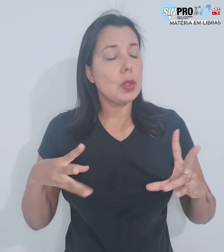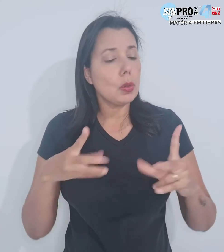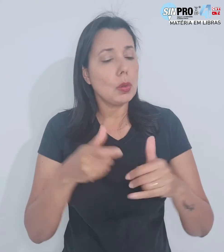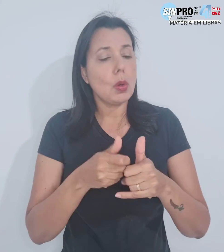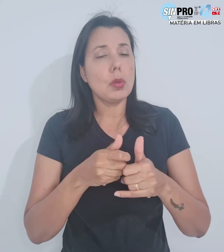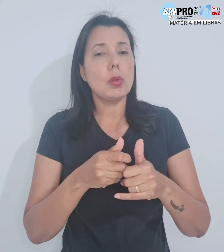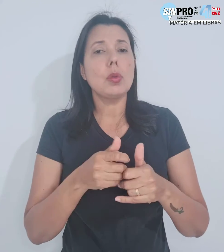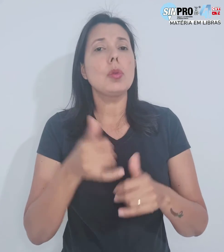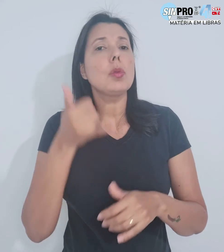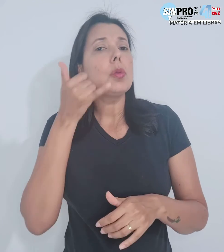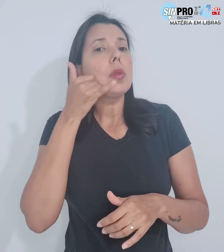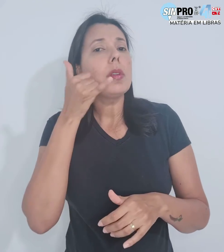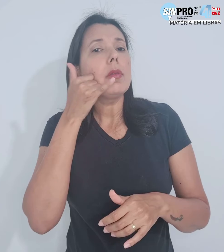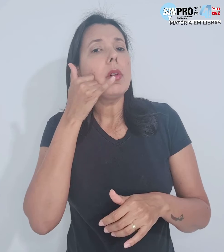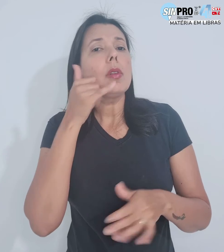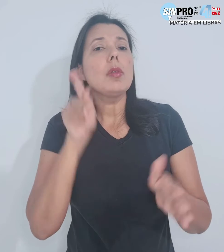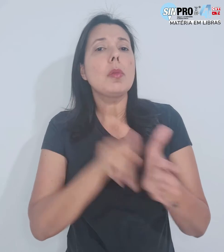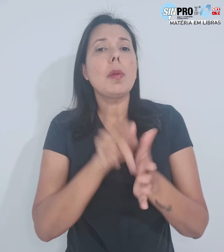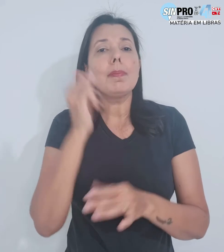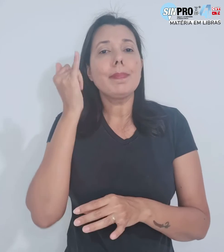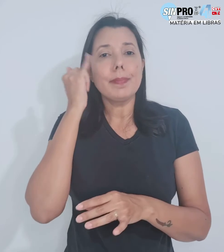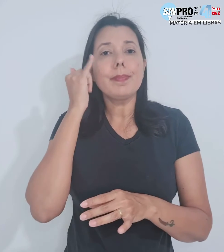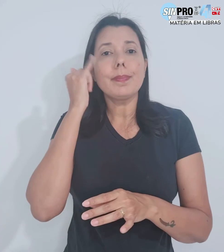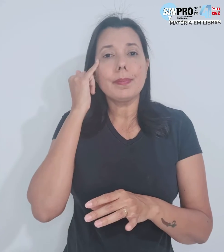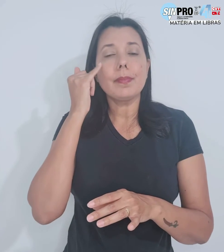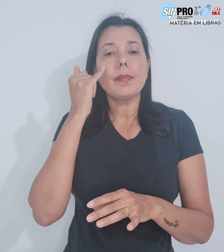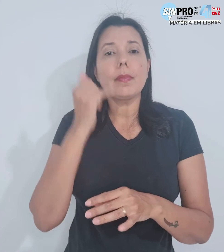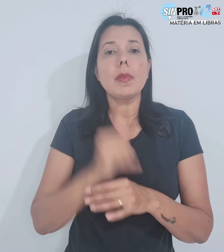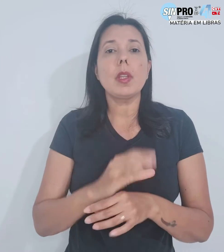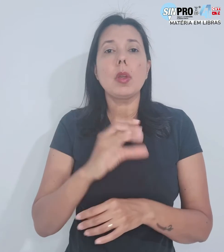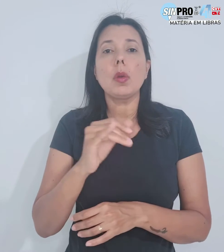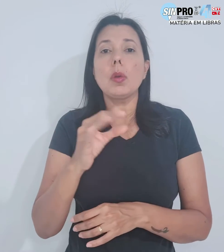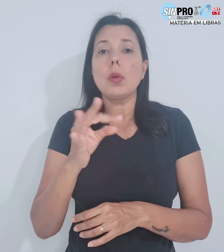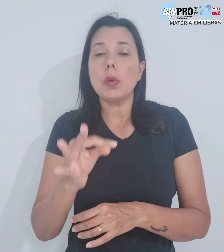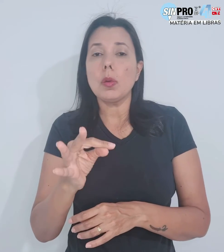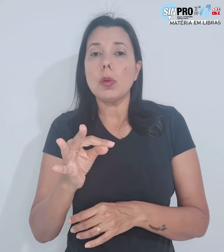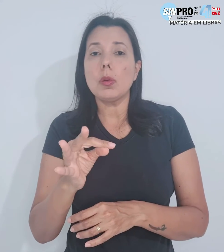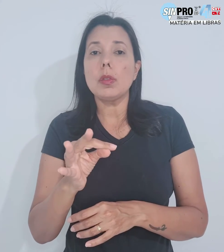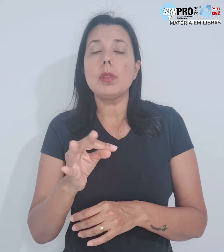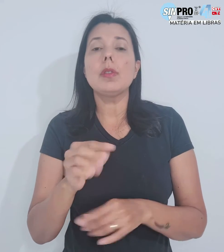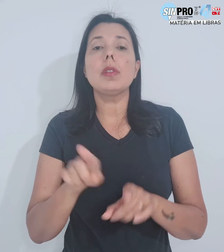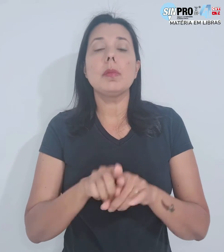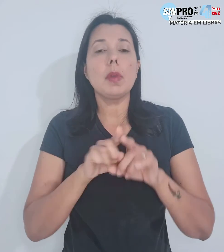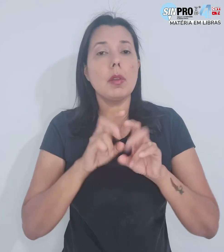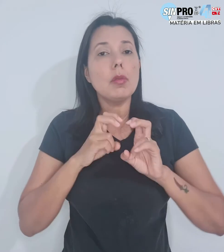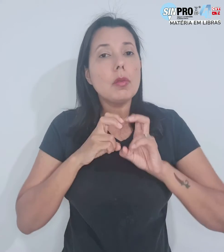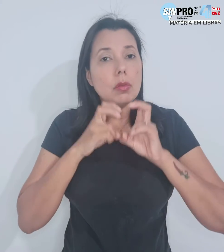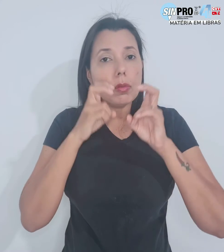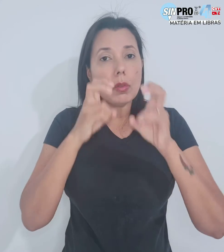todos os contatos de Ibanez. CUT, Intervozes,